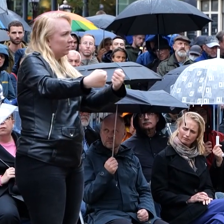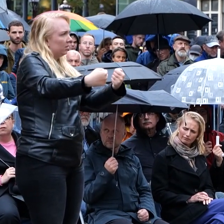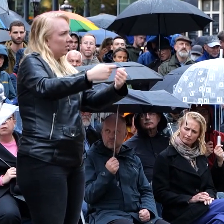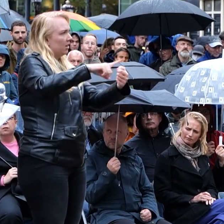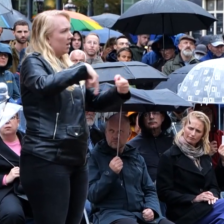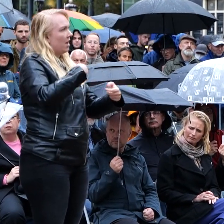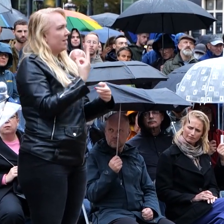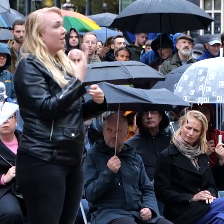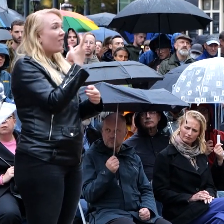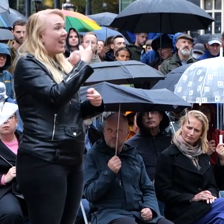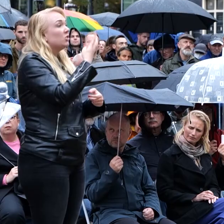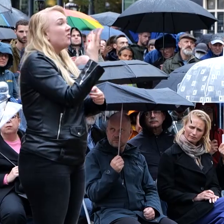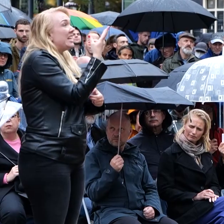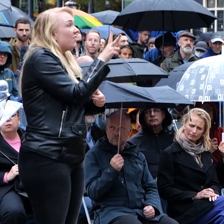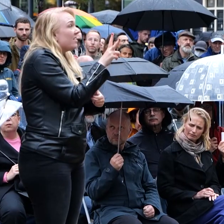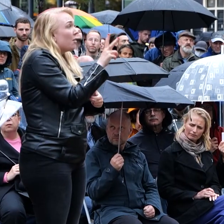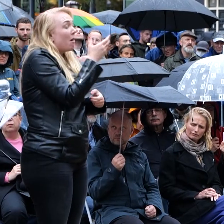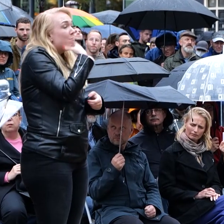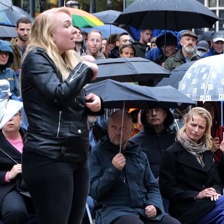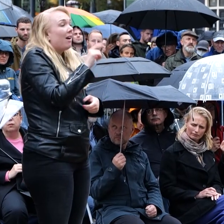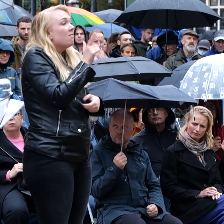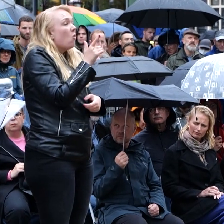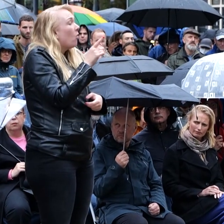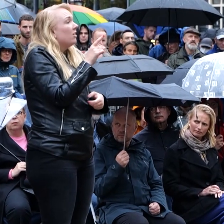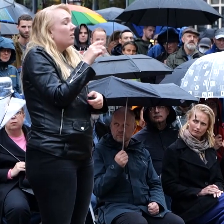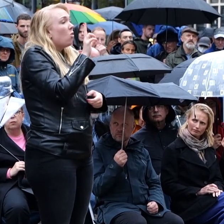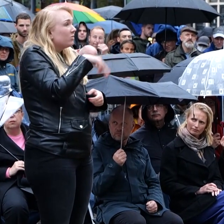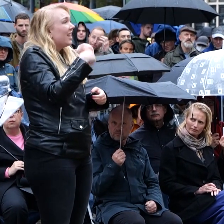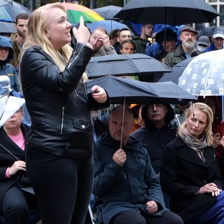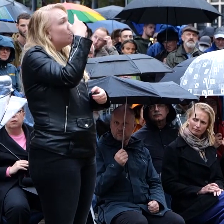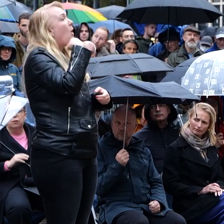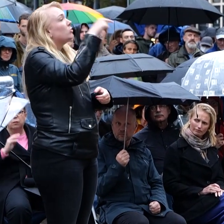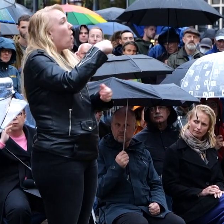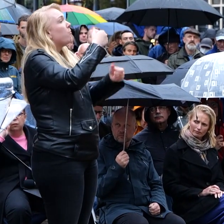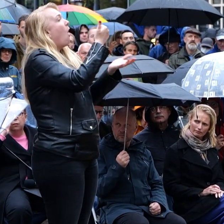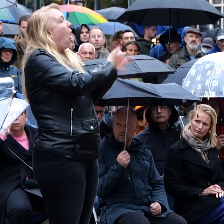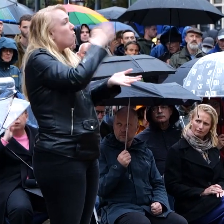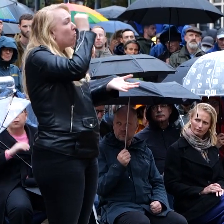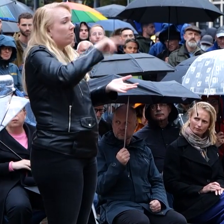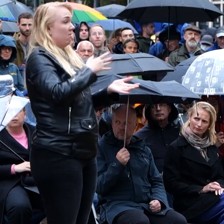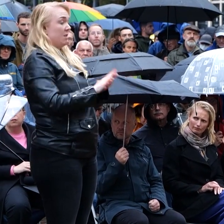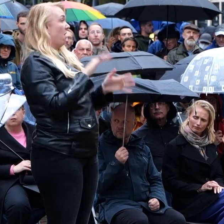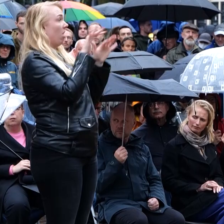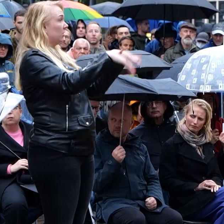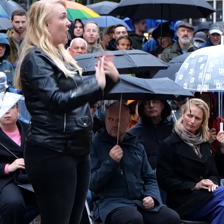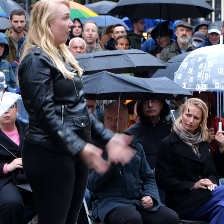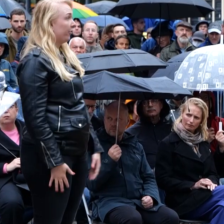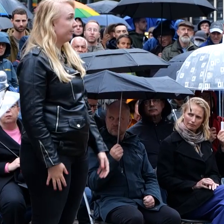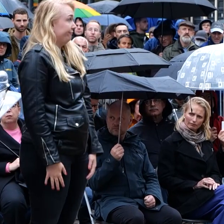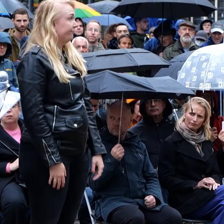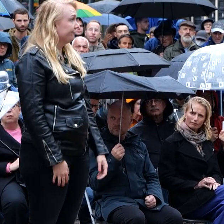Het is 2024 en we zijn blijkbaar nog steeds zo boos op een homo man die helemaal niemand lastig valt op straat.